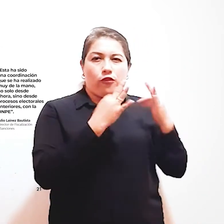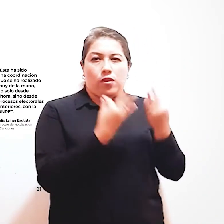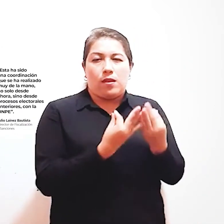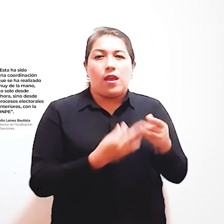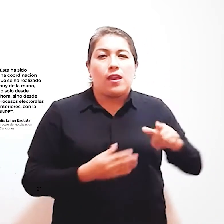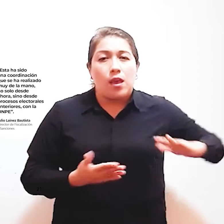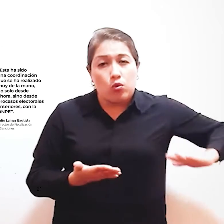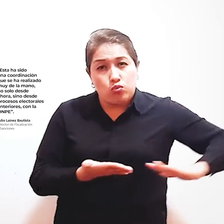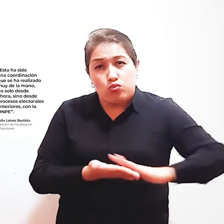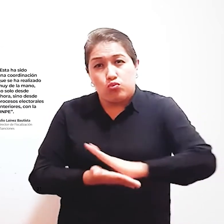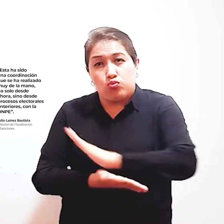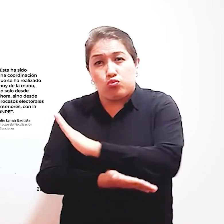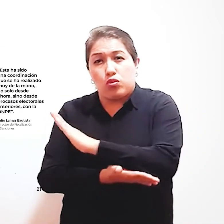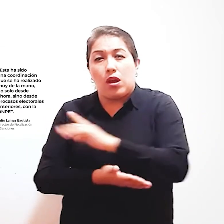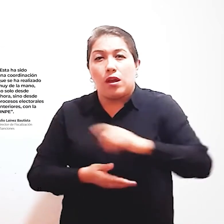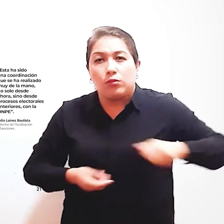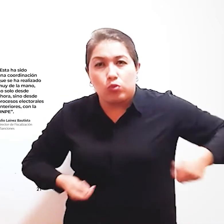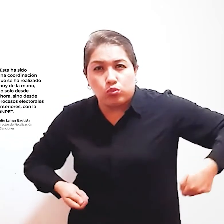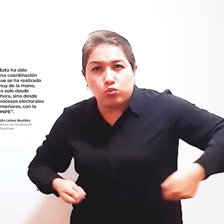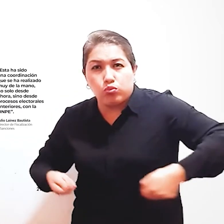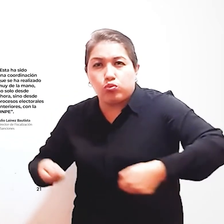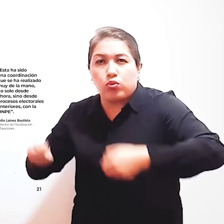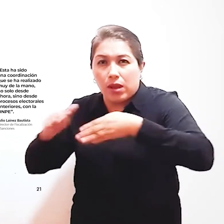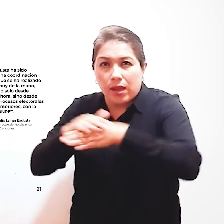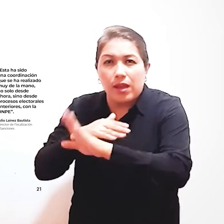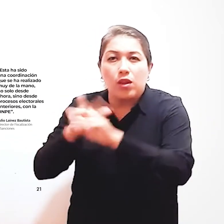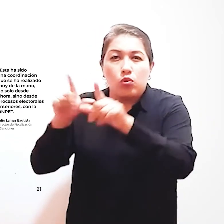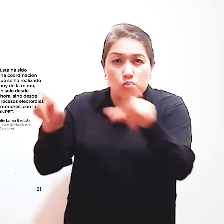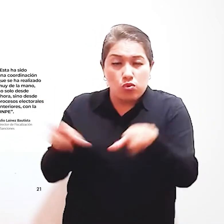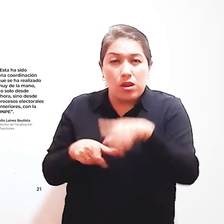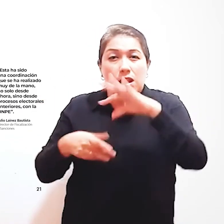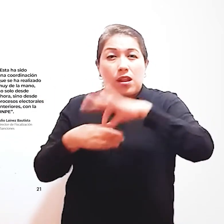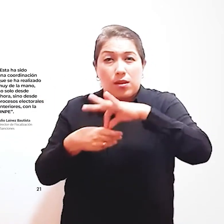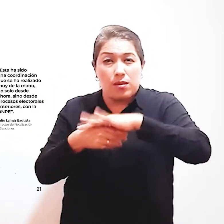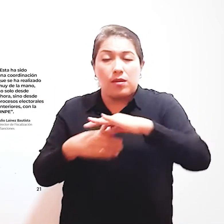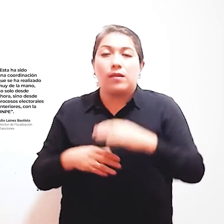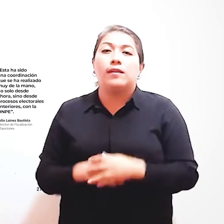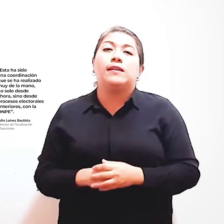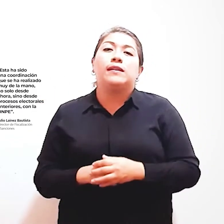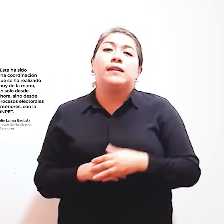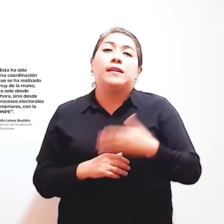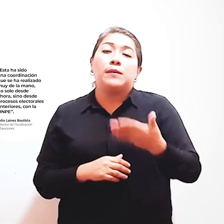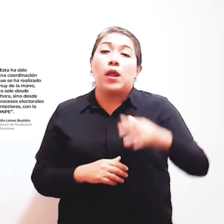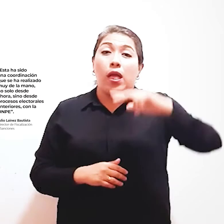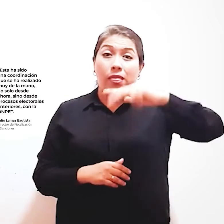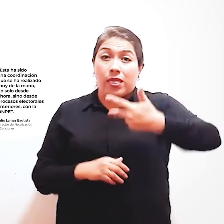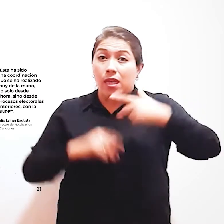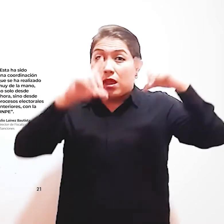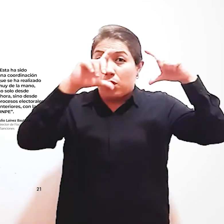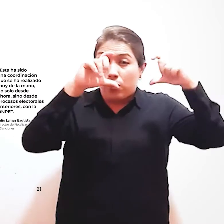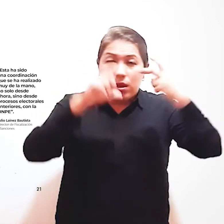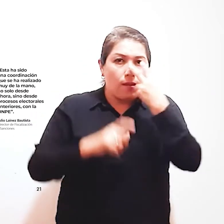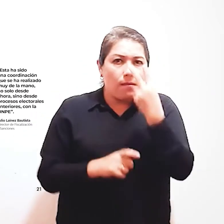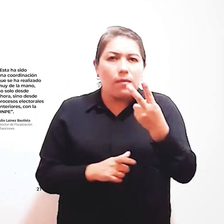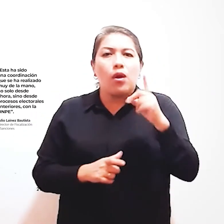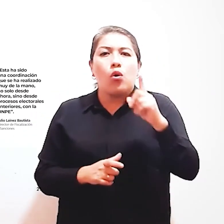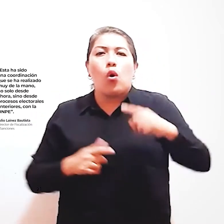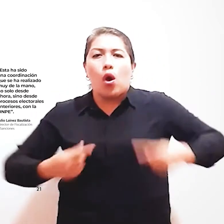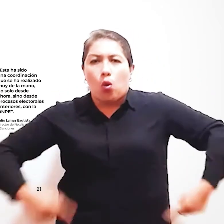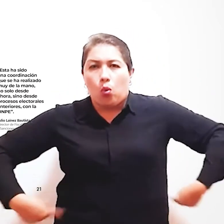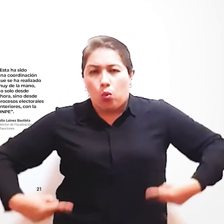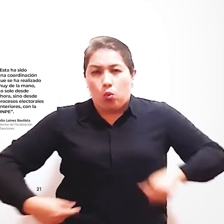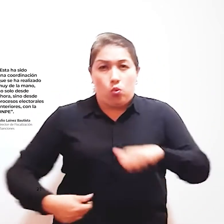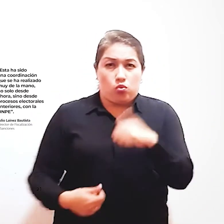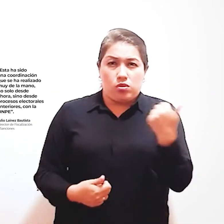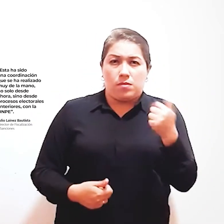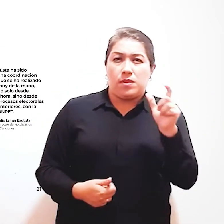su pariente Frente a una rampa Para ingresar A su aula de votación Finalmente En la tercera foto Otra señora